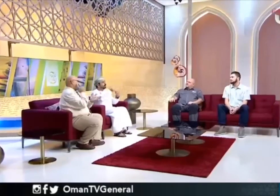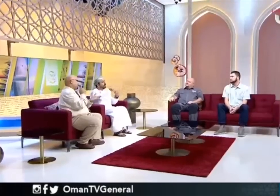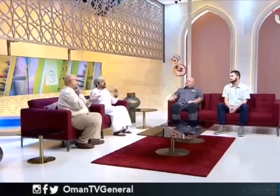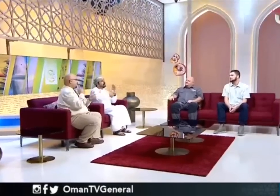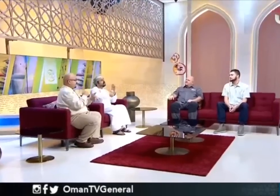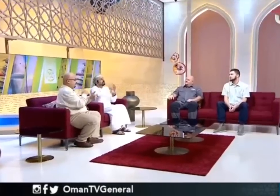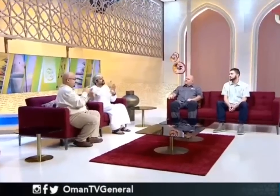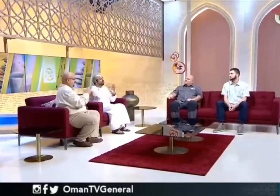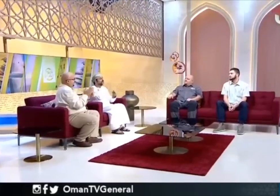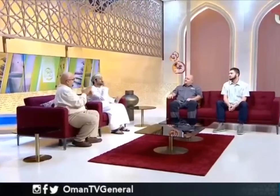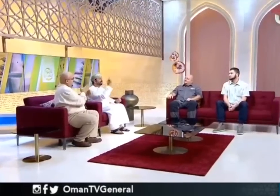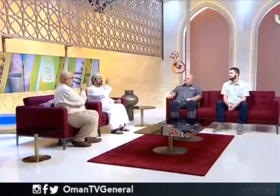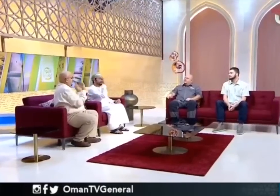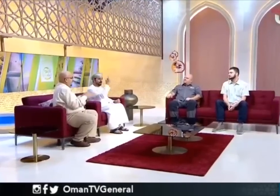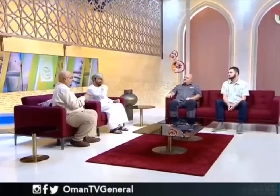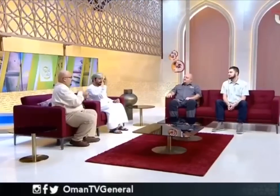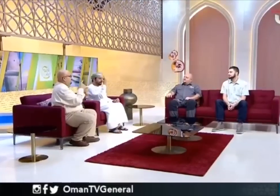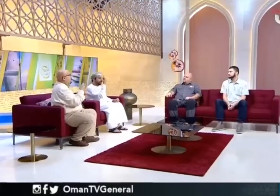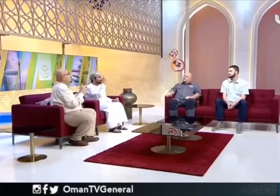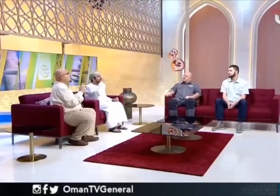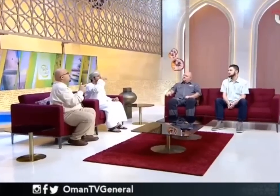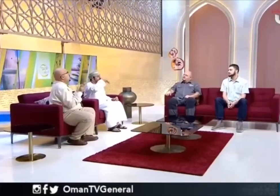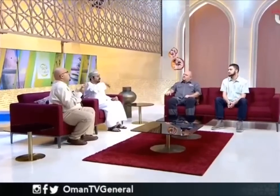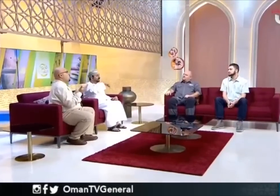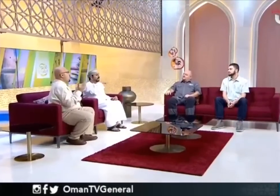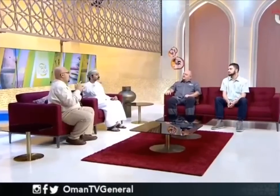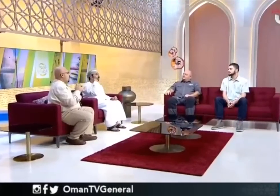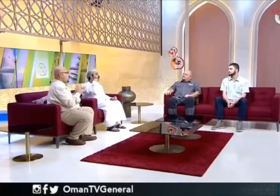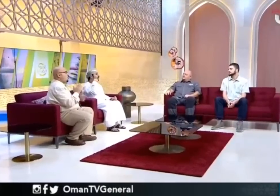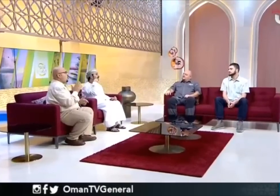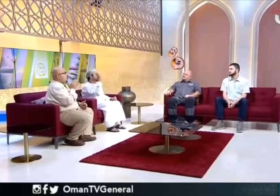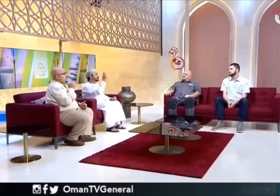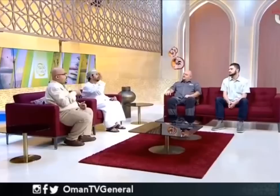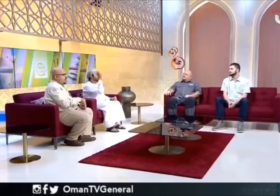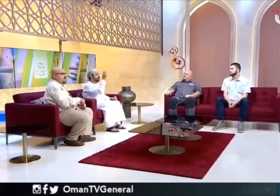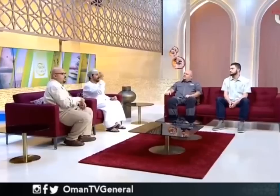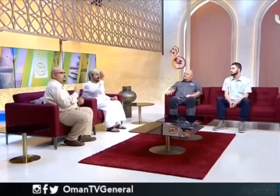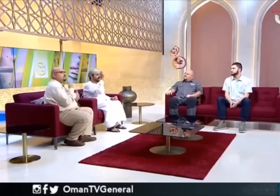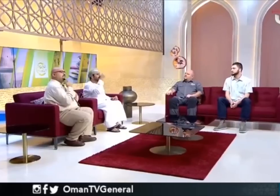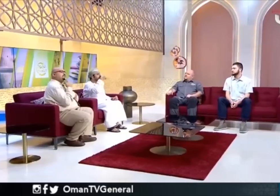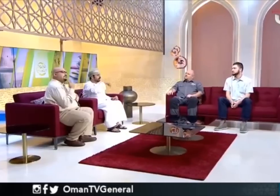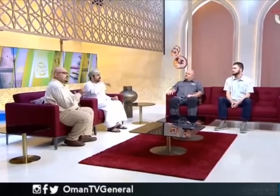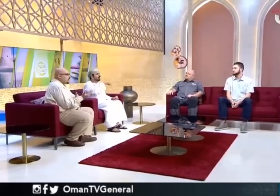نبارك لسلطنة عمان بمجلة ناشنال تايم